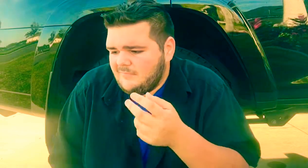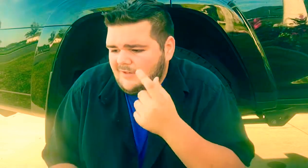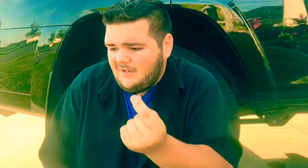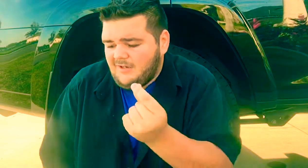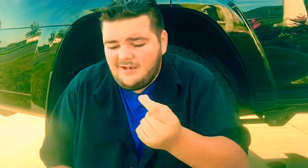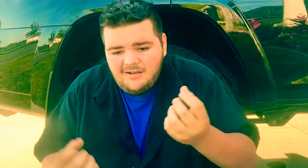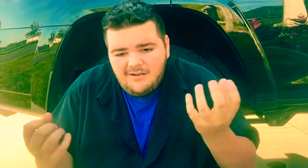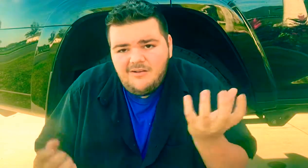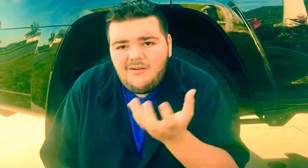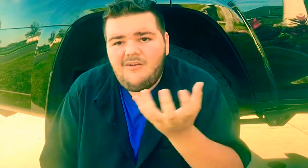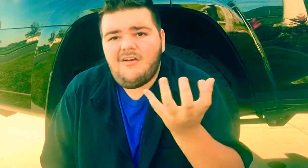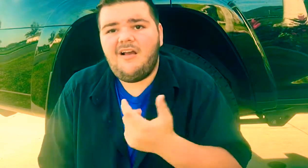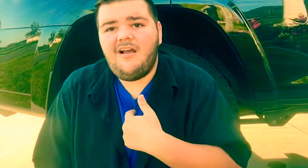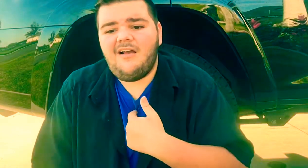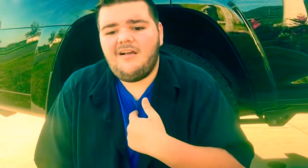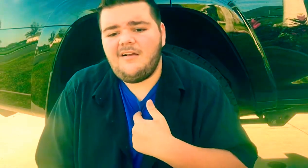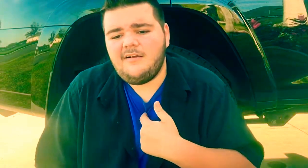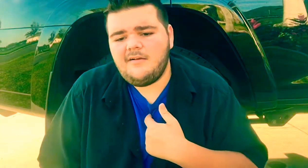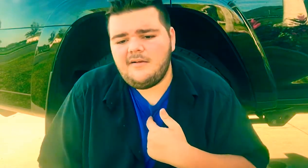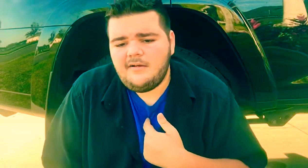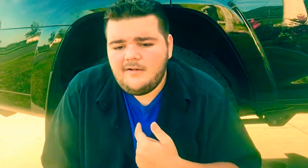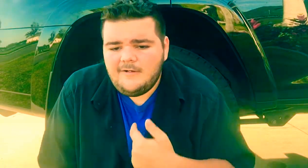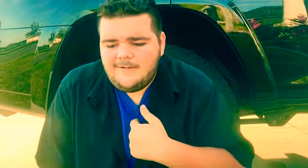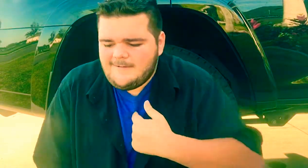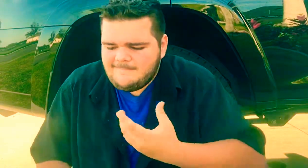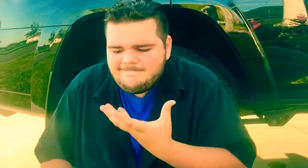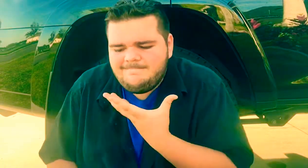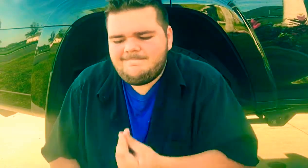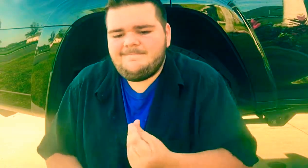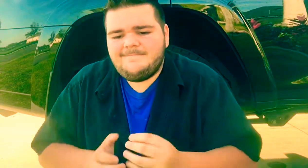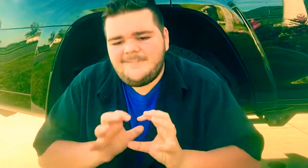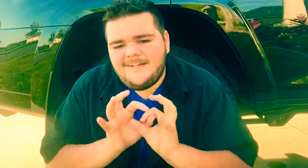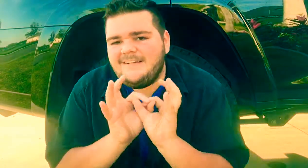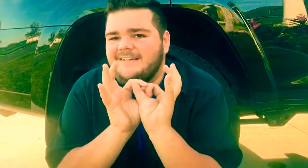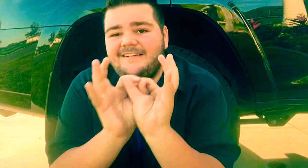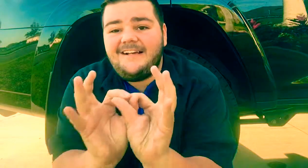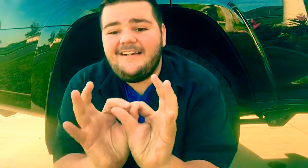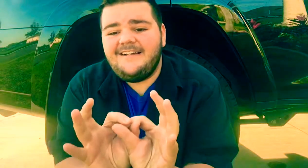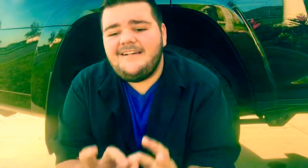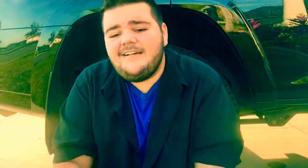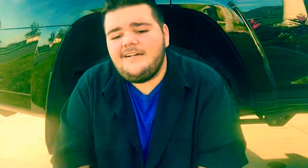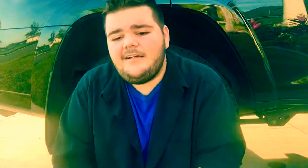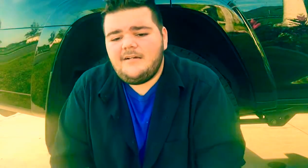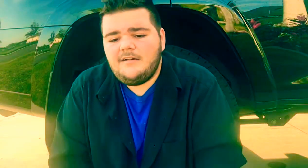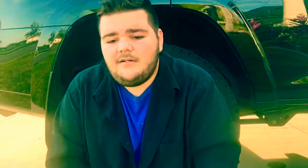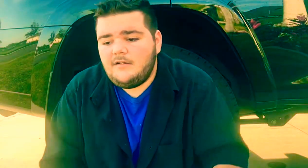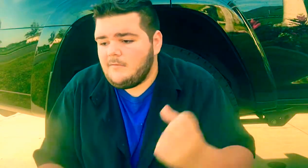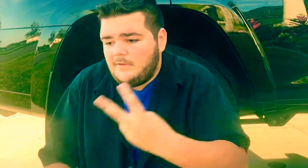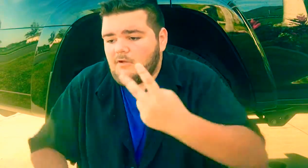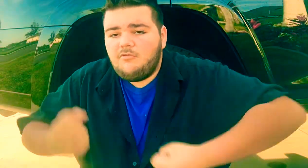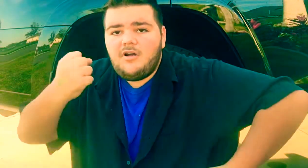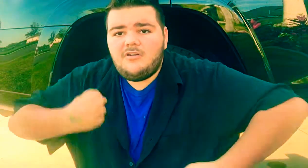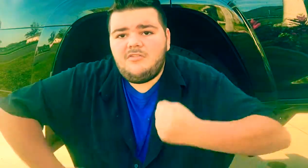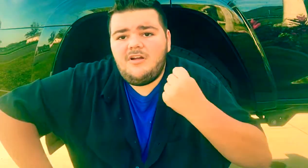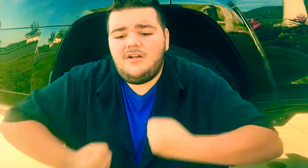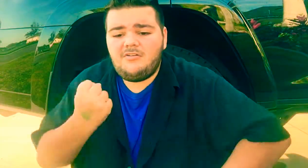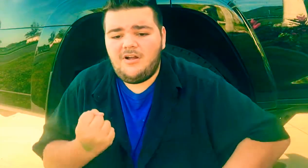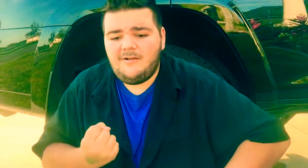なっても 君となら笑えるからまた Run Run Run